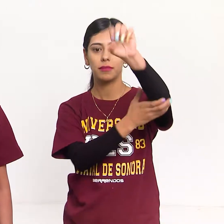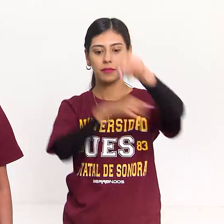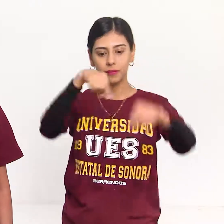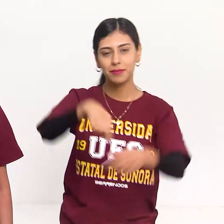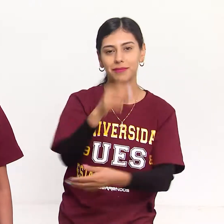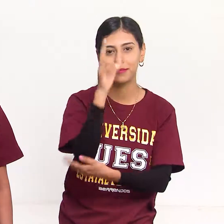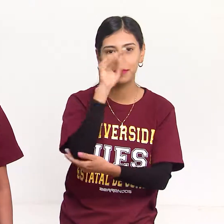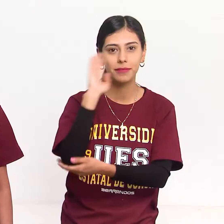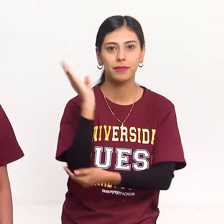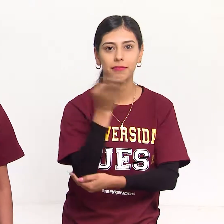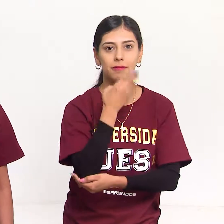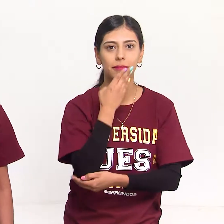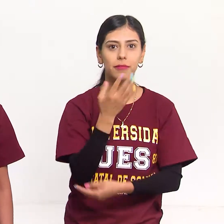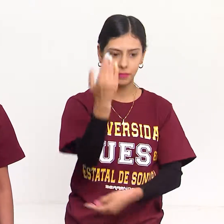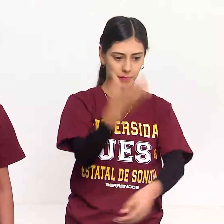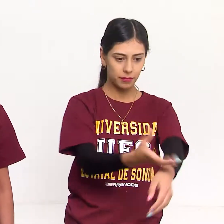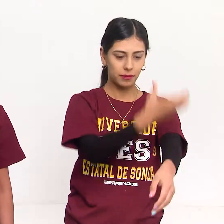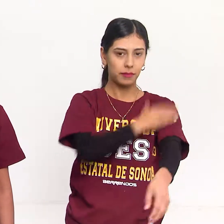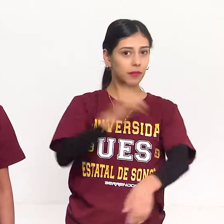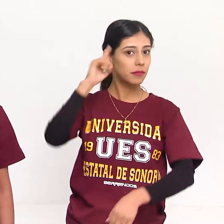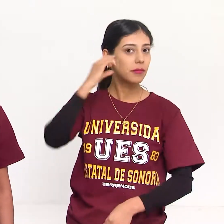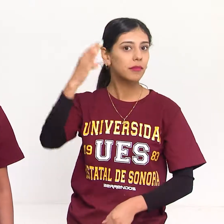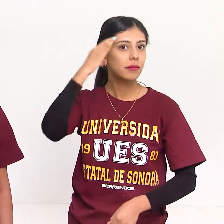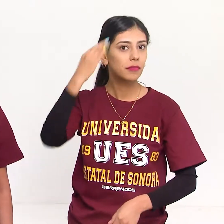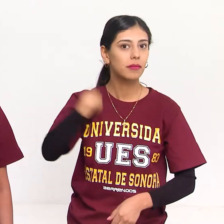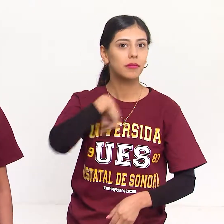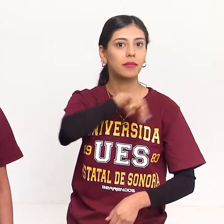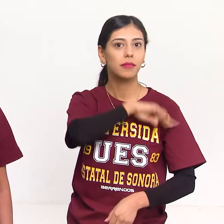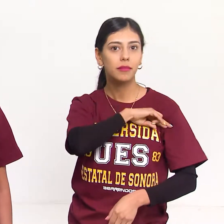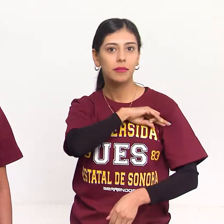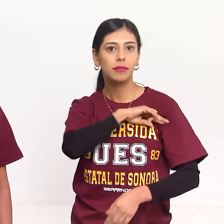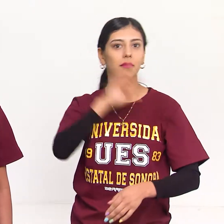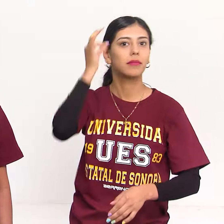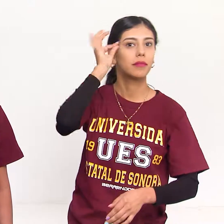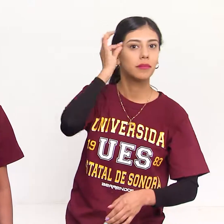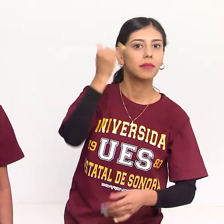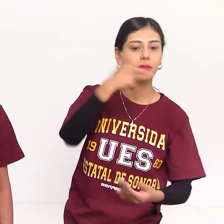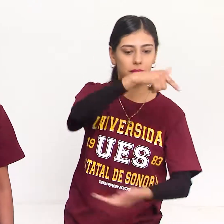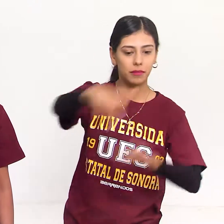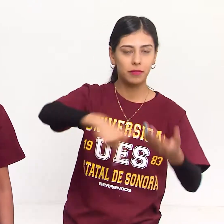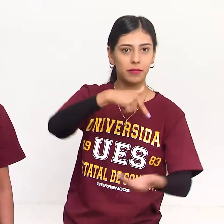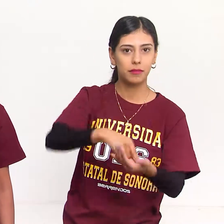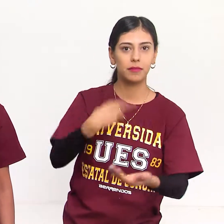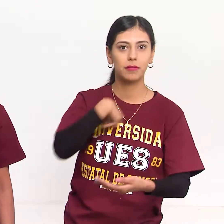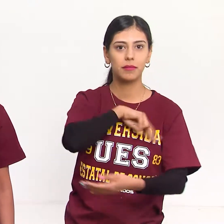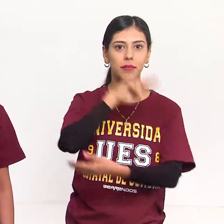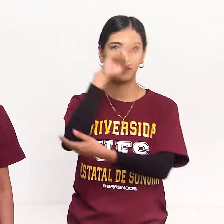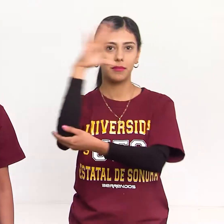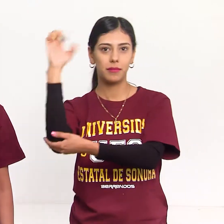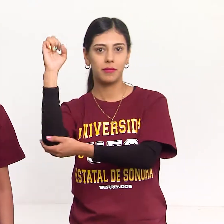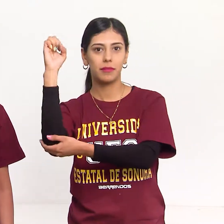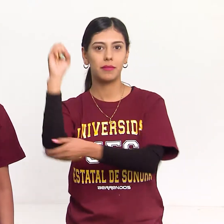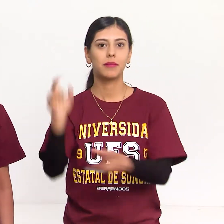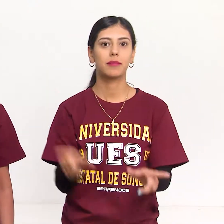Polo, Hermosillo, Sonora. Acompáñame a este recorrido virtual y conoce las áreas de servicio de tu universidad.